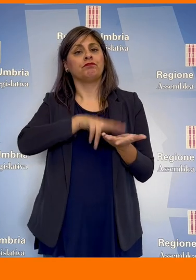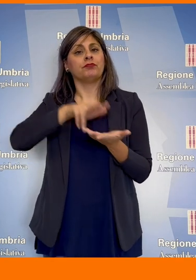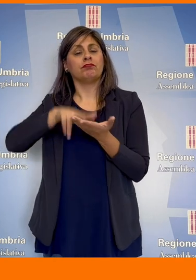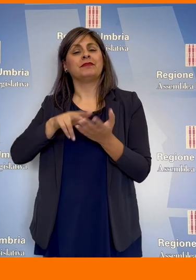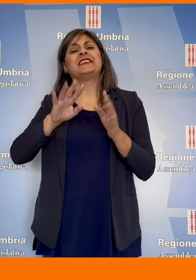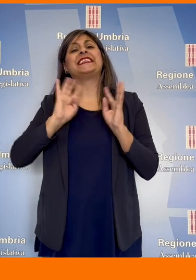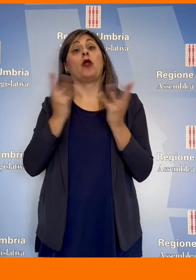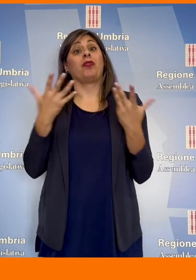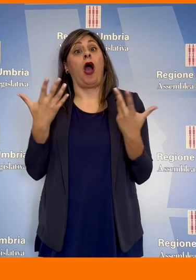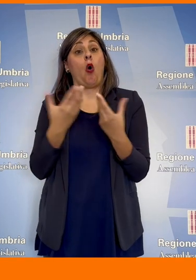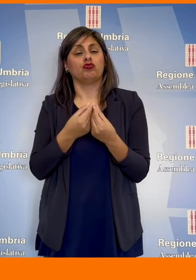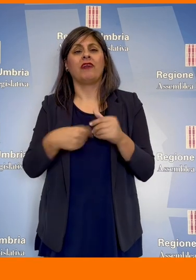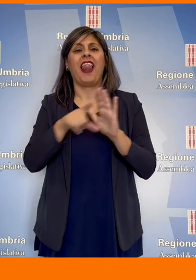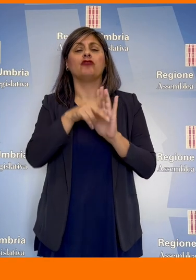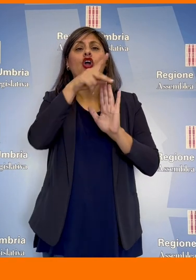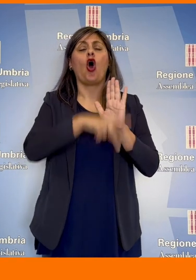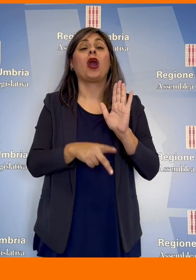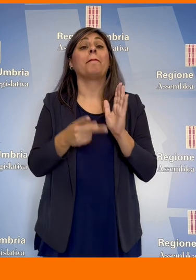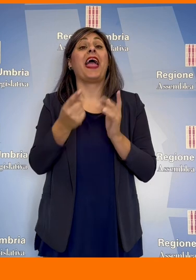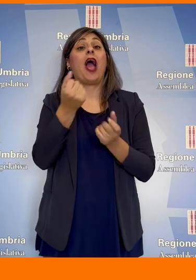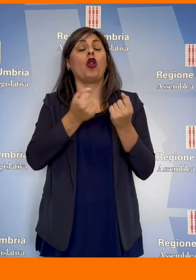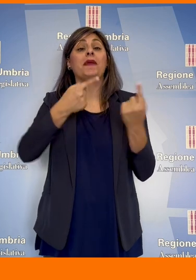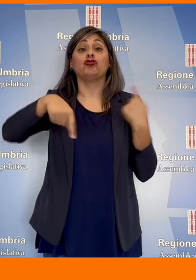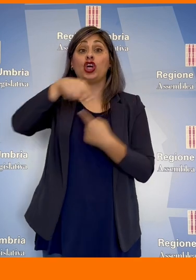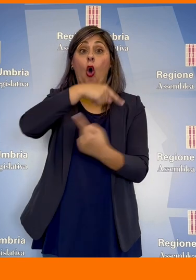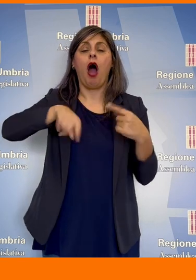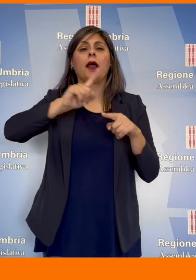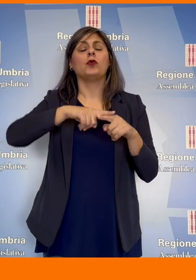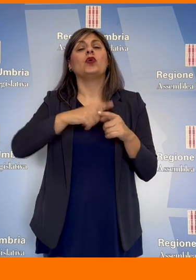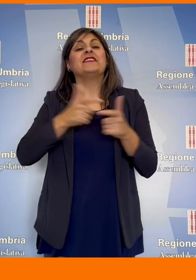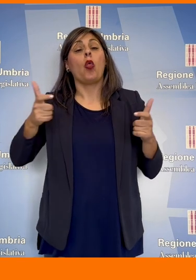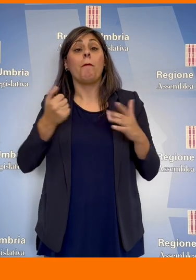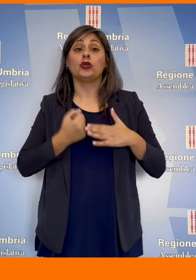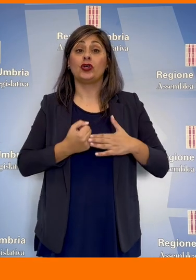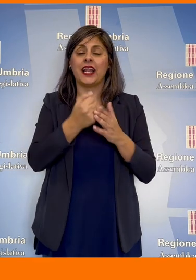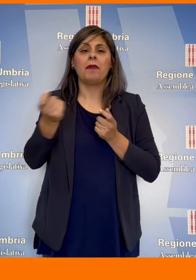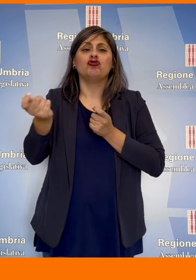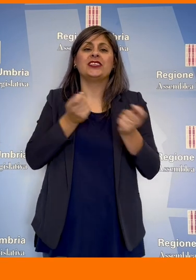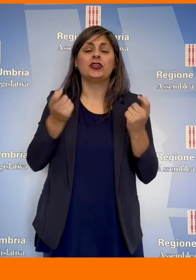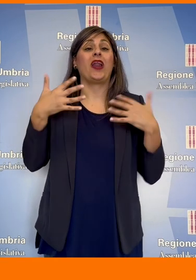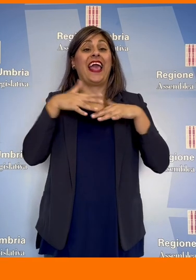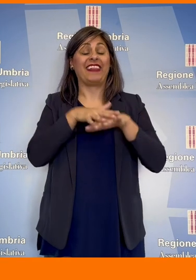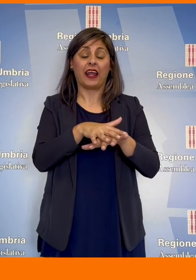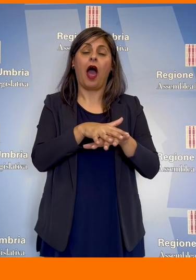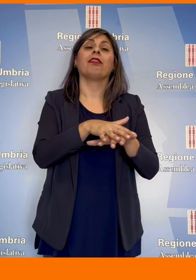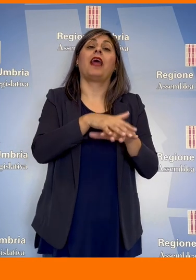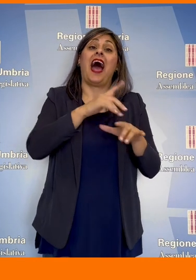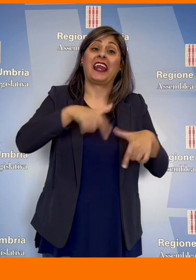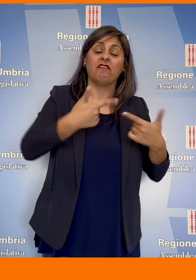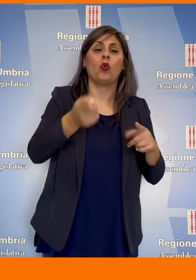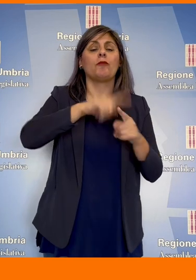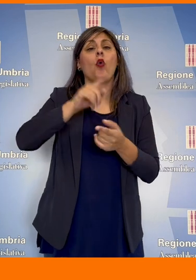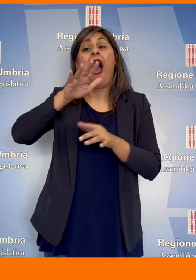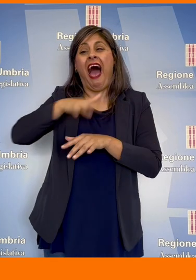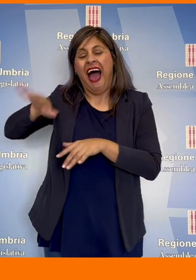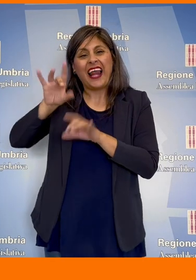proposta di legge norme di economia circolare sviluppo sostenibile gestione integrata dei rifiuti e bonifica delle